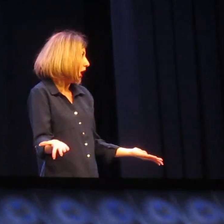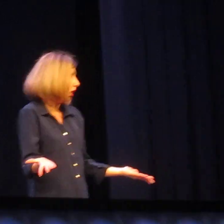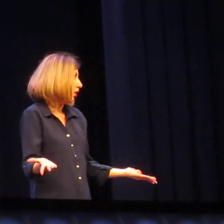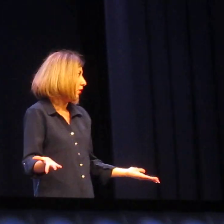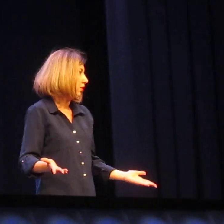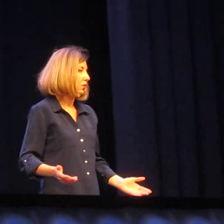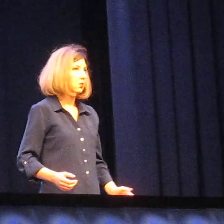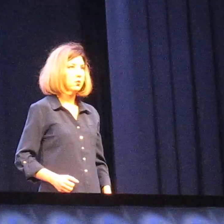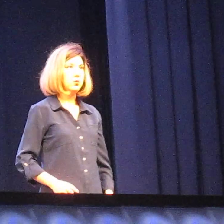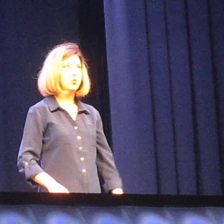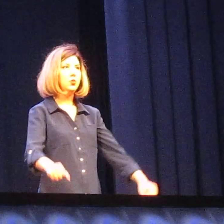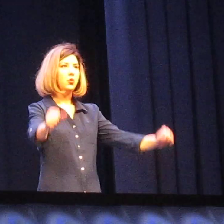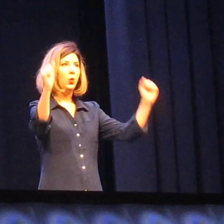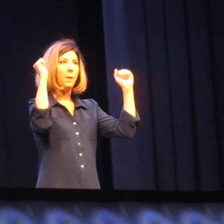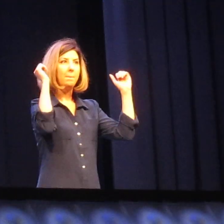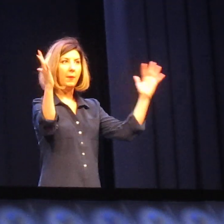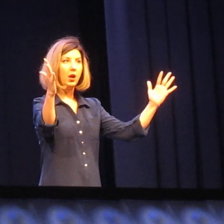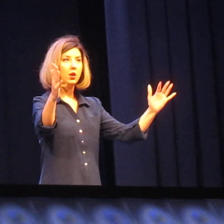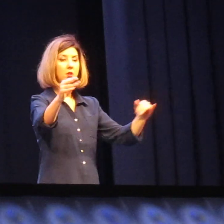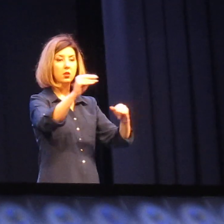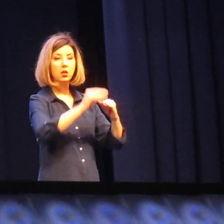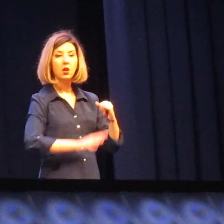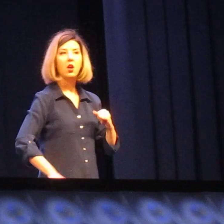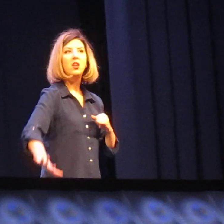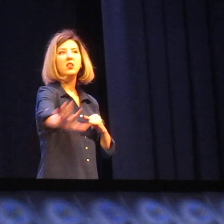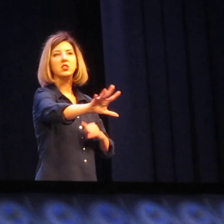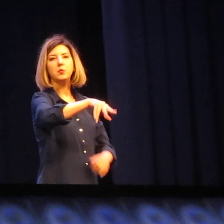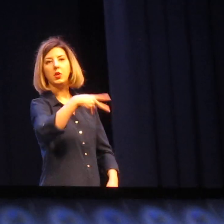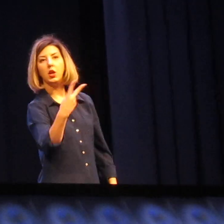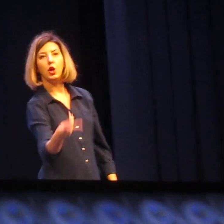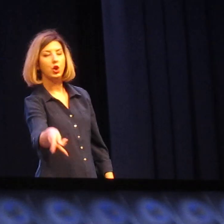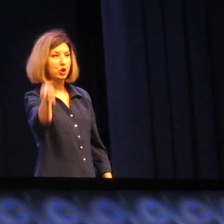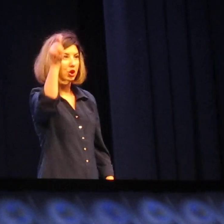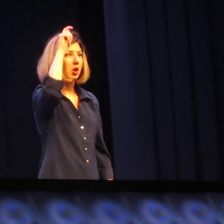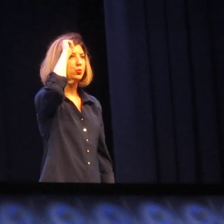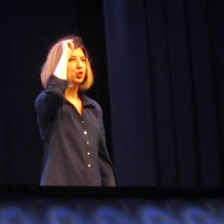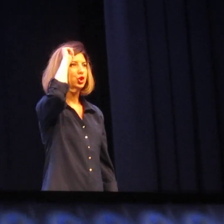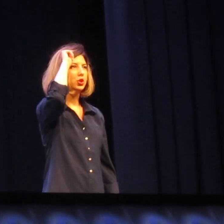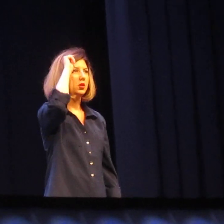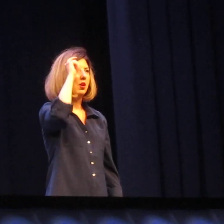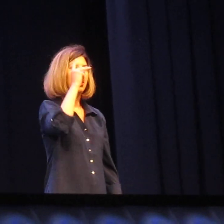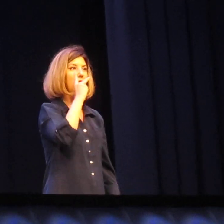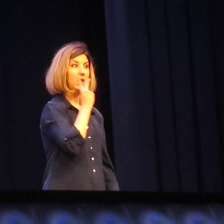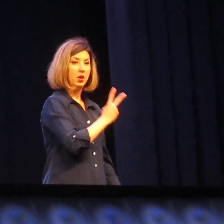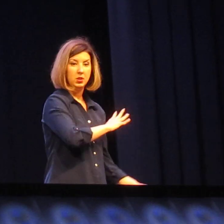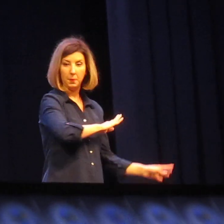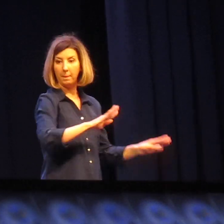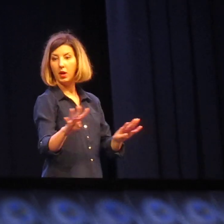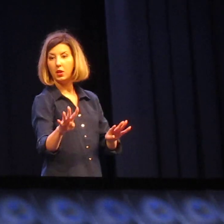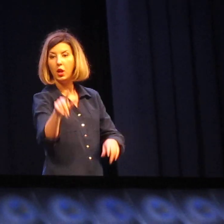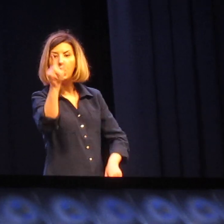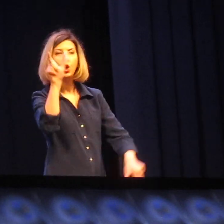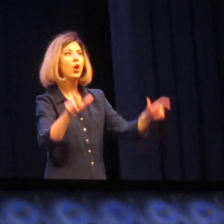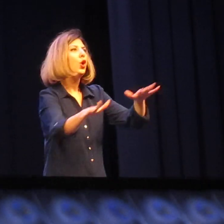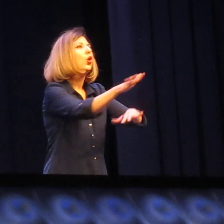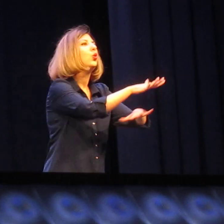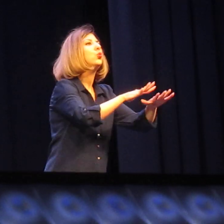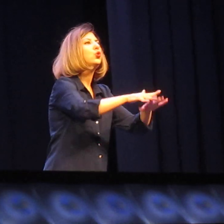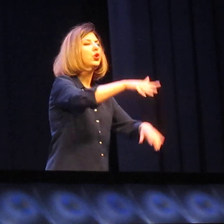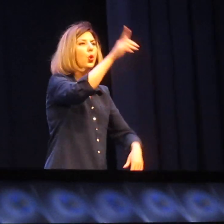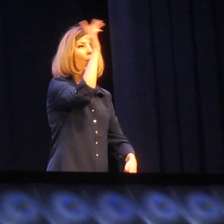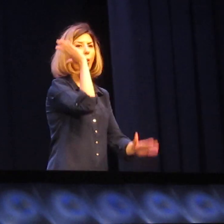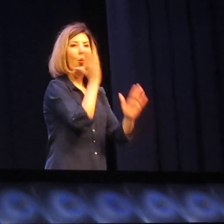беда. А в парке на земле лежал мужчина. Смотрели